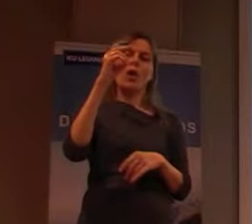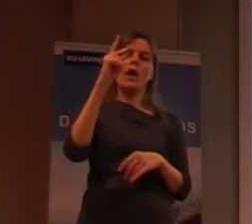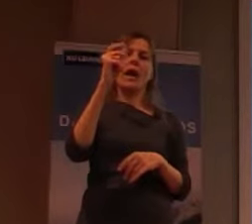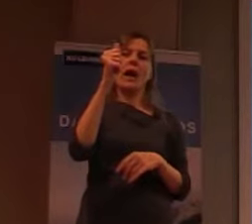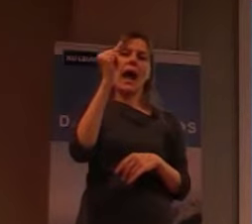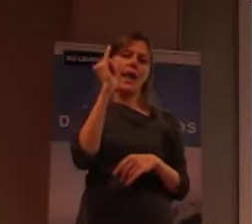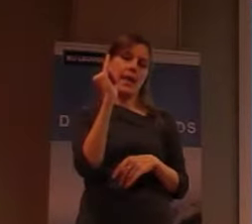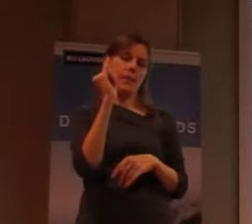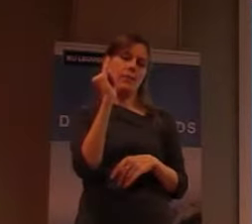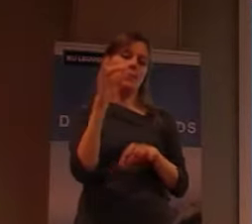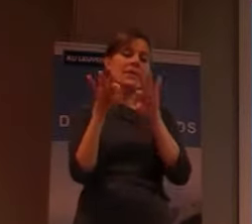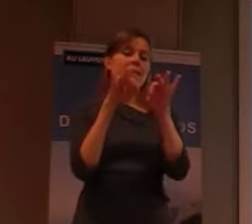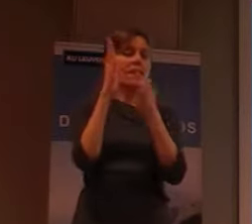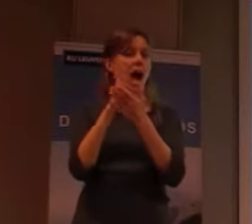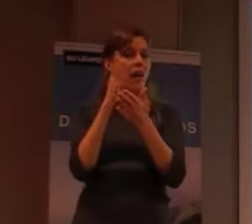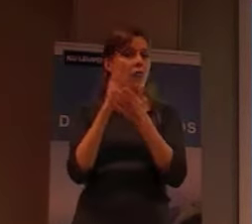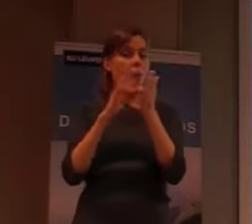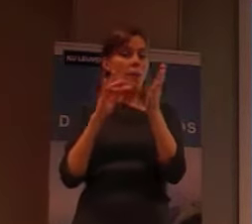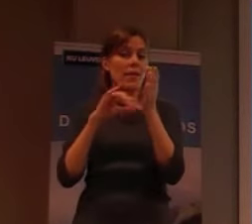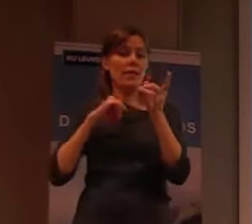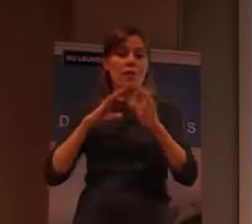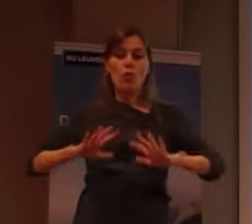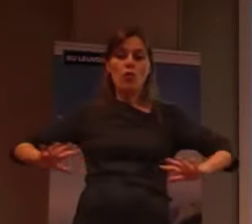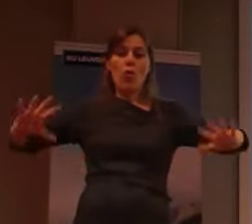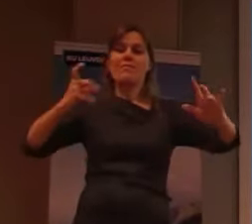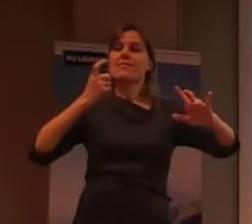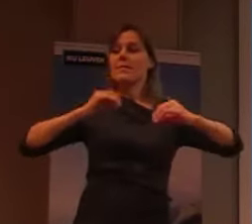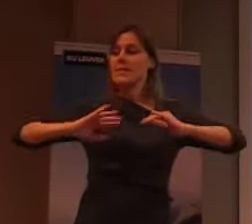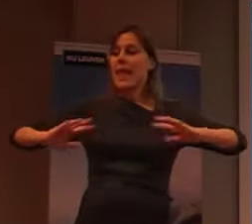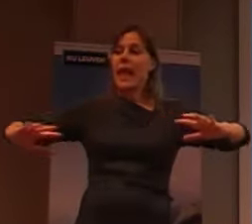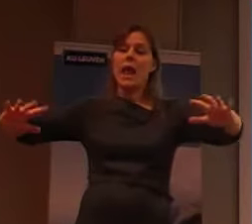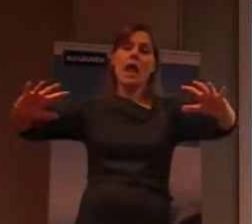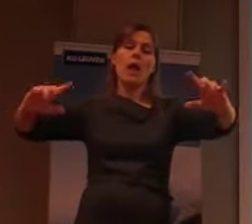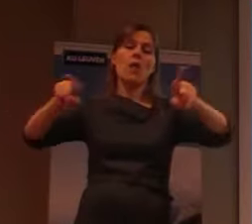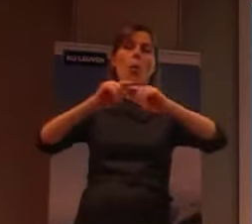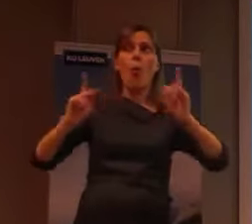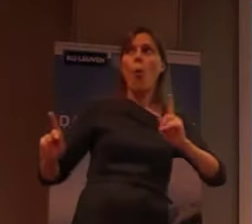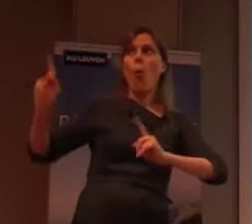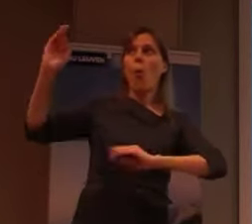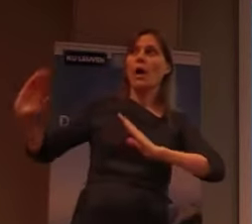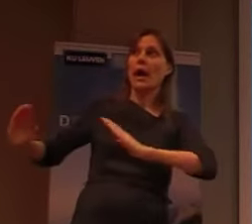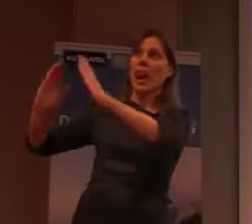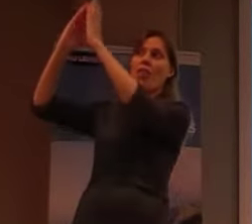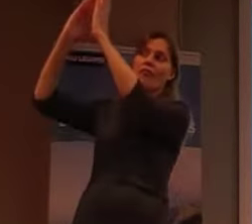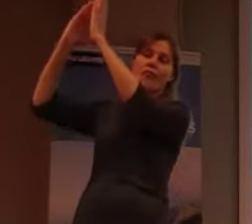met de zee, en met de hoogste kliffen, ter wereld. en, en dus, wat er eigenlijk